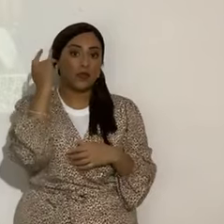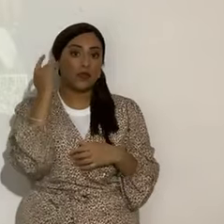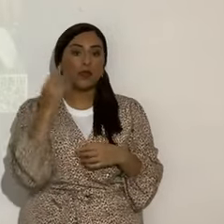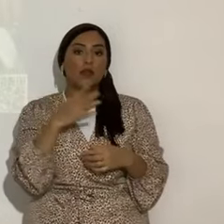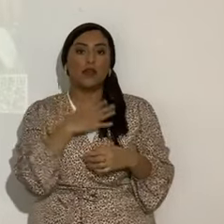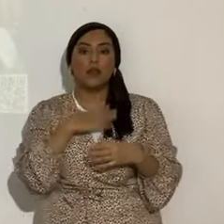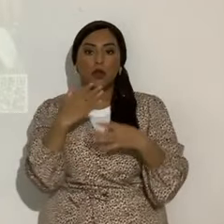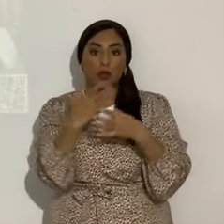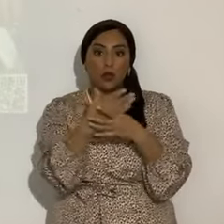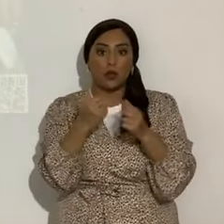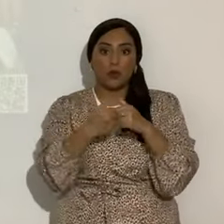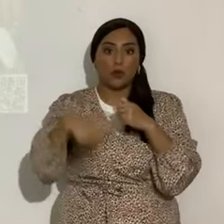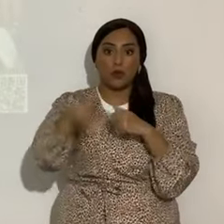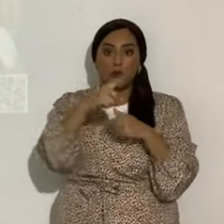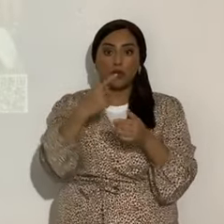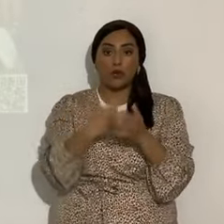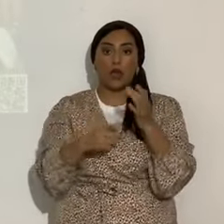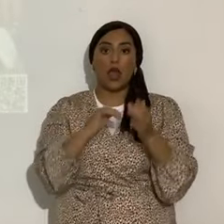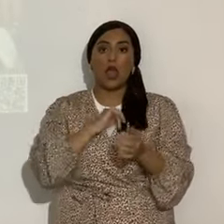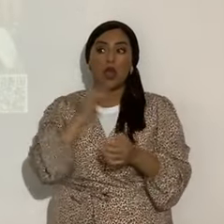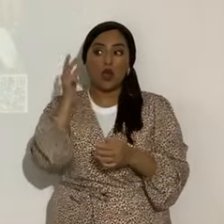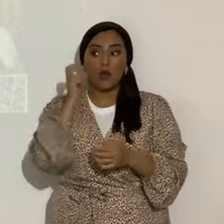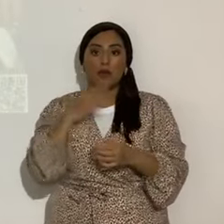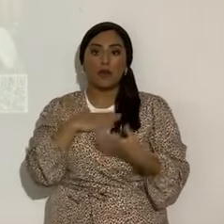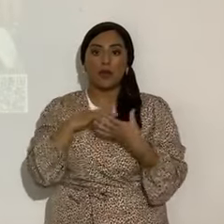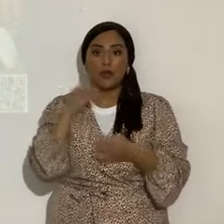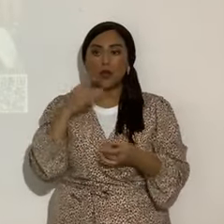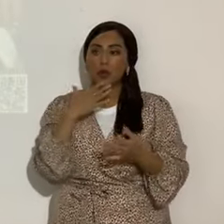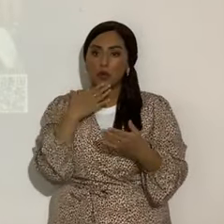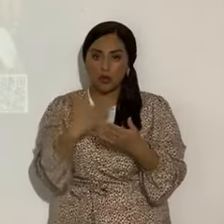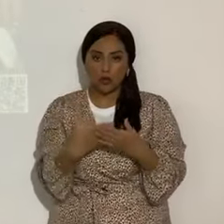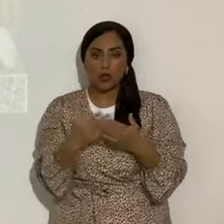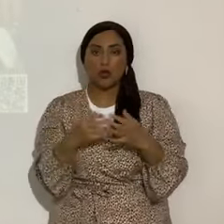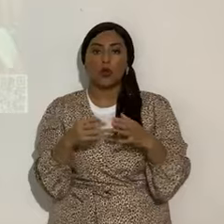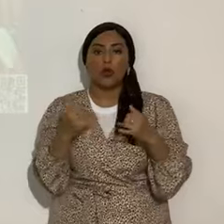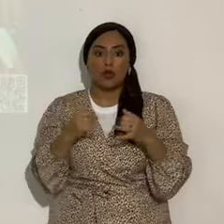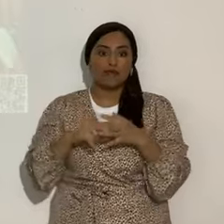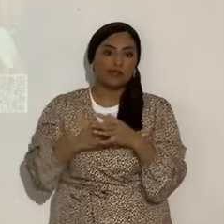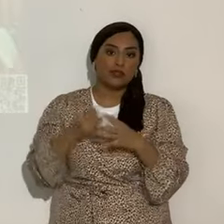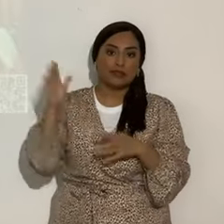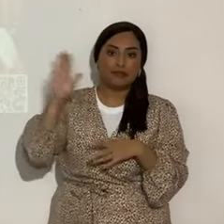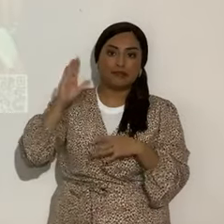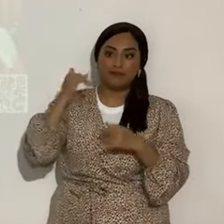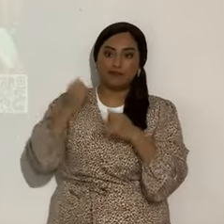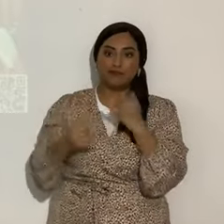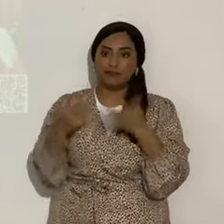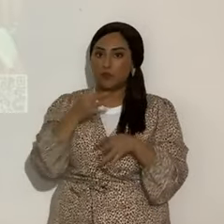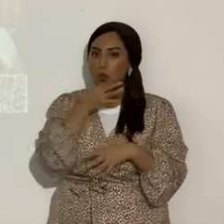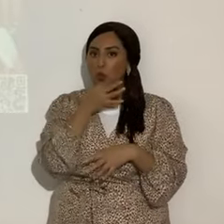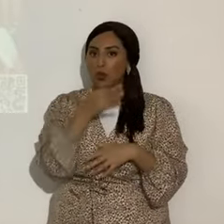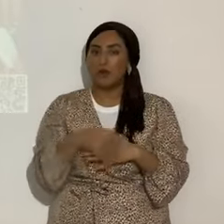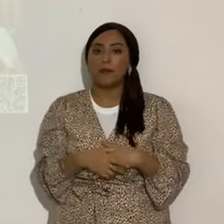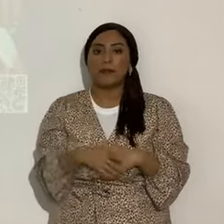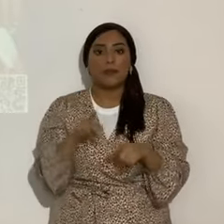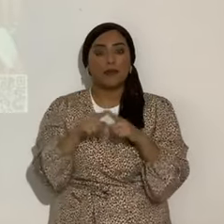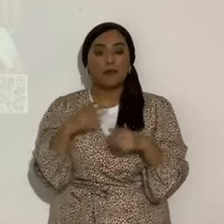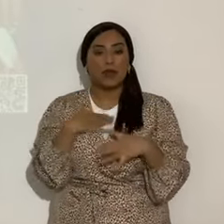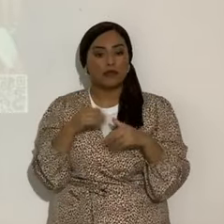comparto lo que yo oí en el espíritu. Sería bueno que te fueras despidiendo de la congregación. Pero yo voy a seguir hasta el final.